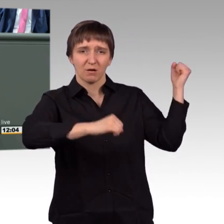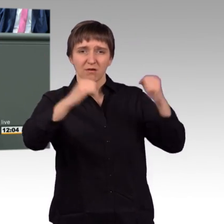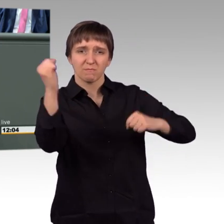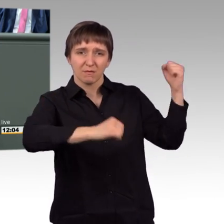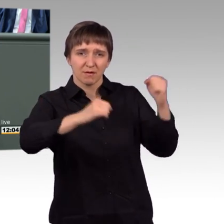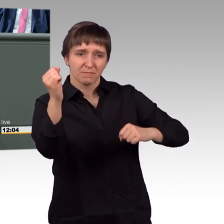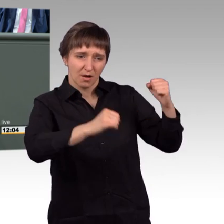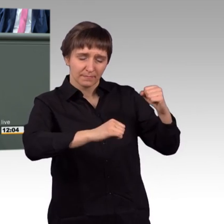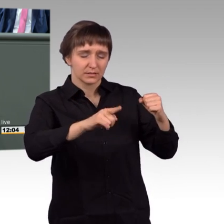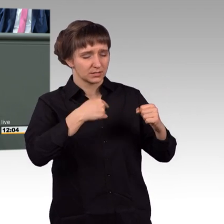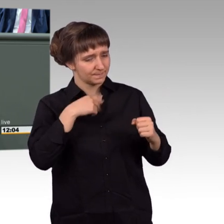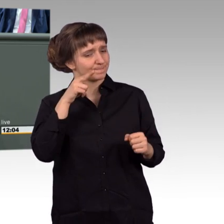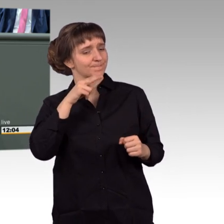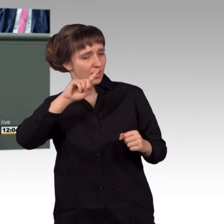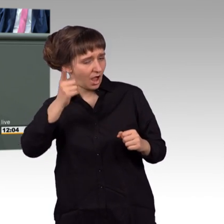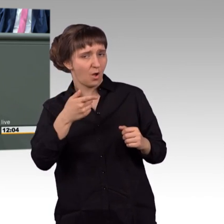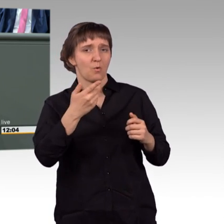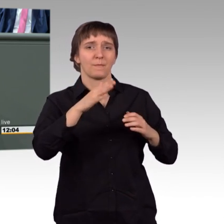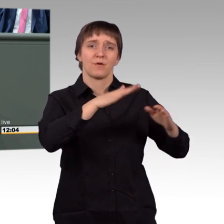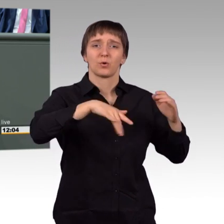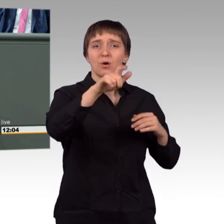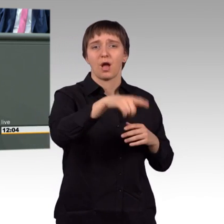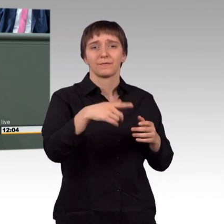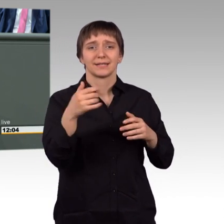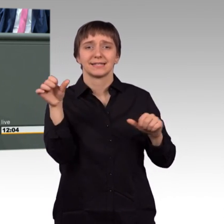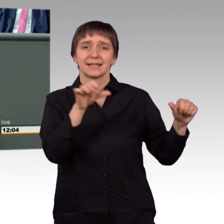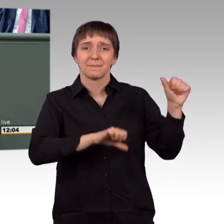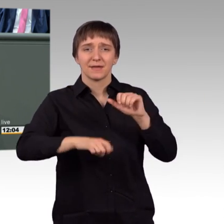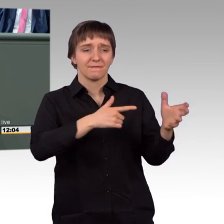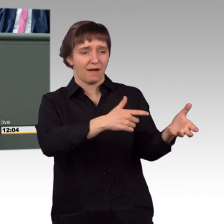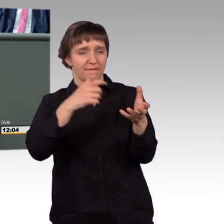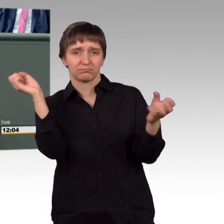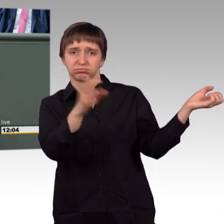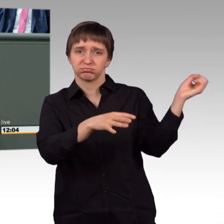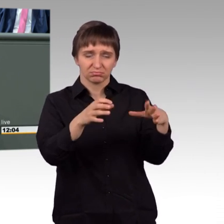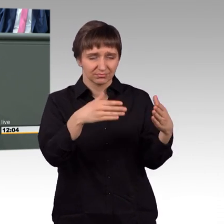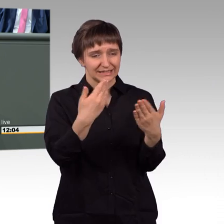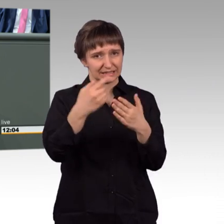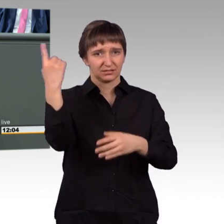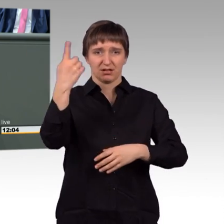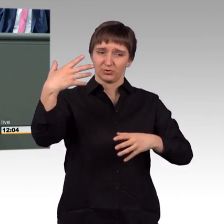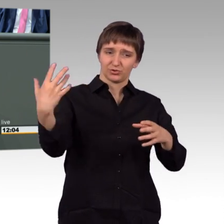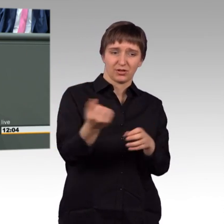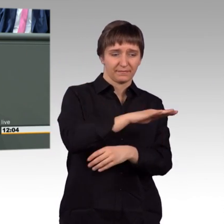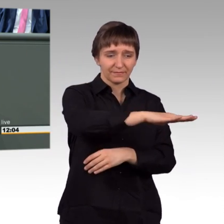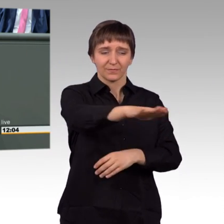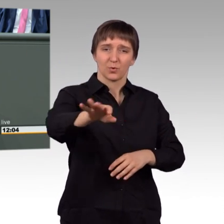Chemiewaffen gegen die Bevölkerung eingesetzt hat, dass dieser Mann diesem Land eine gute Zukunft bringt? Ich glaube, das geht nicht